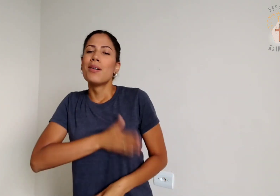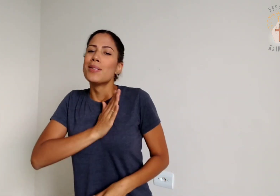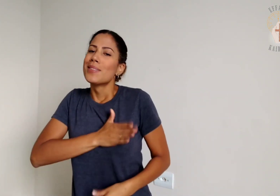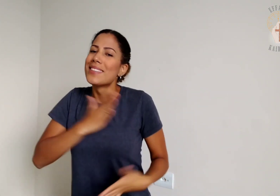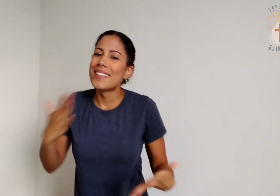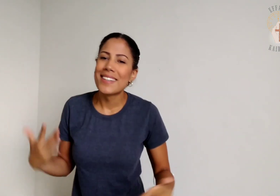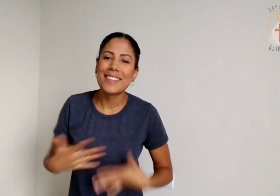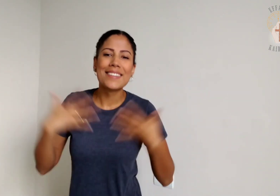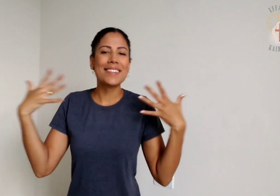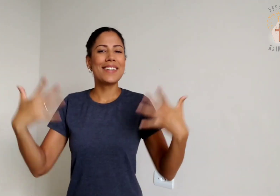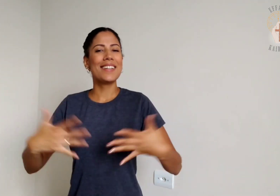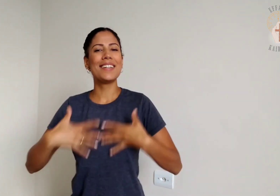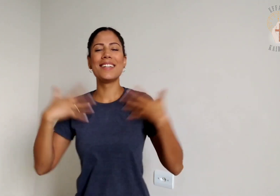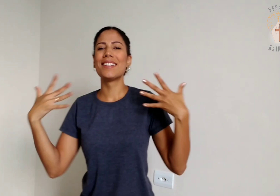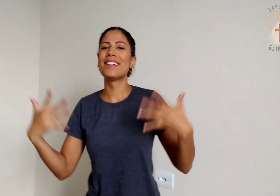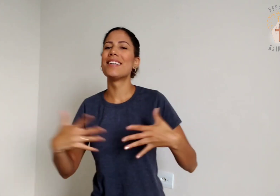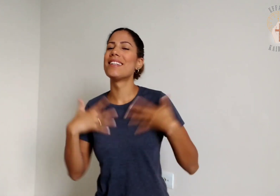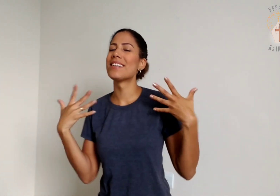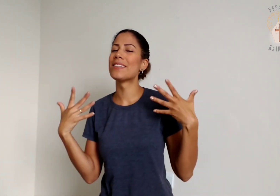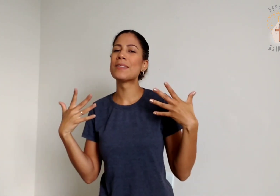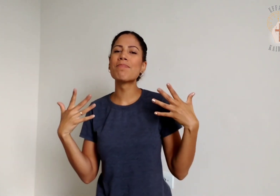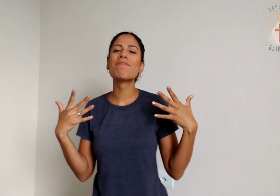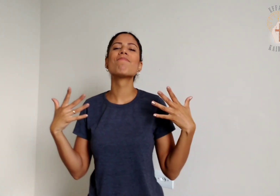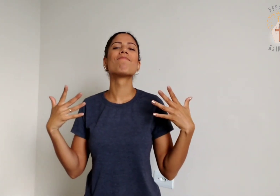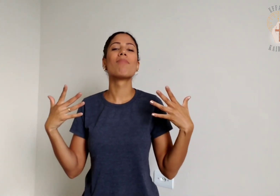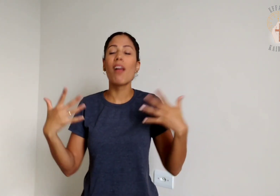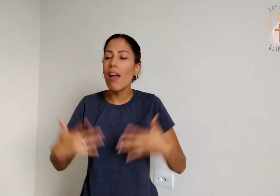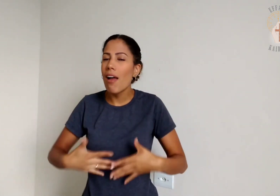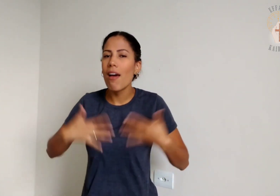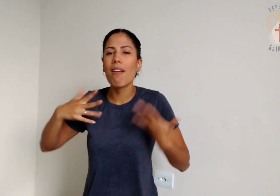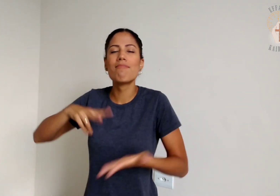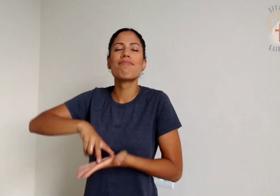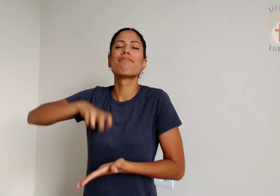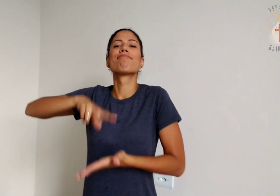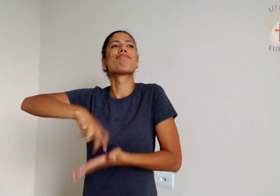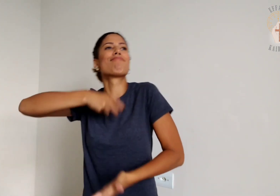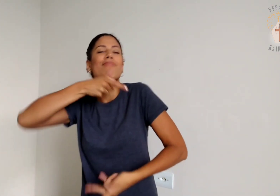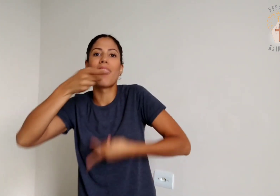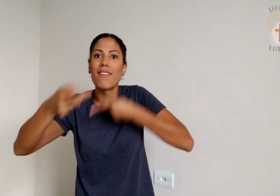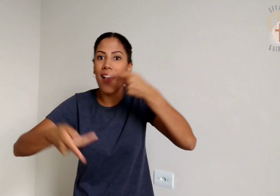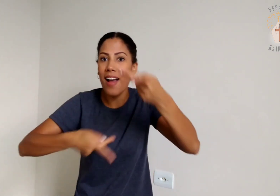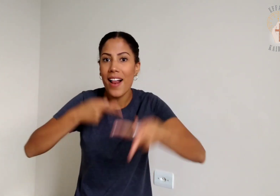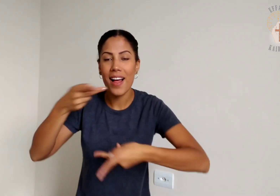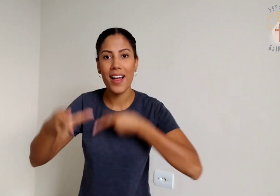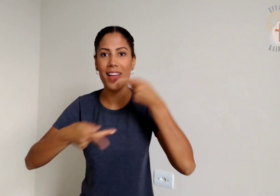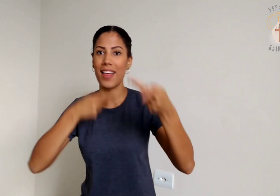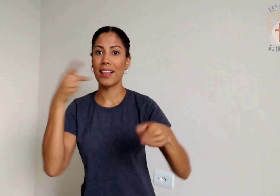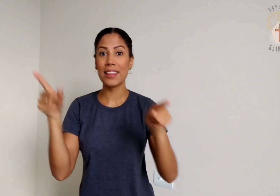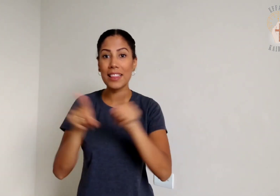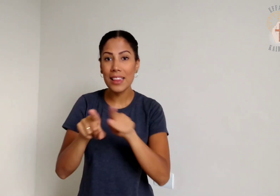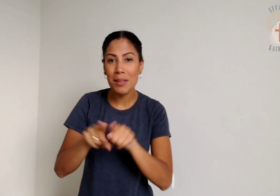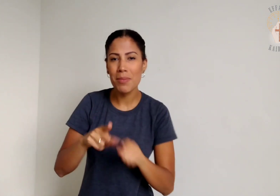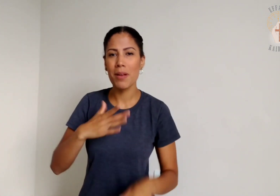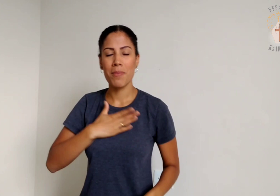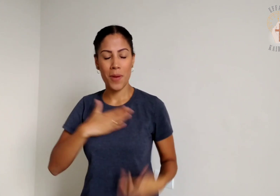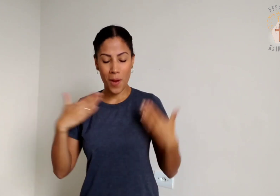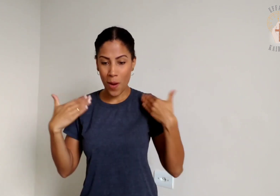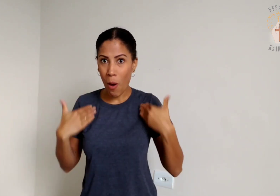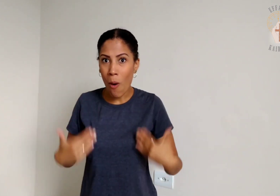Alegrou-se, por isso, meu coração, e exultou minha língua, e até